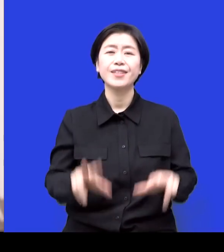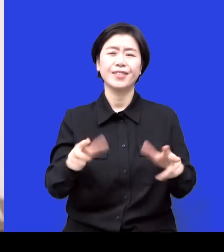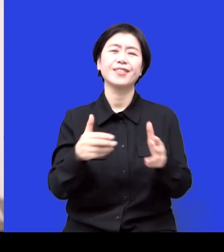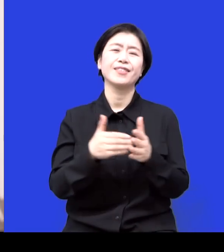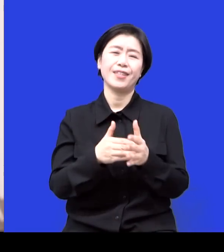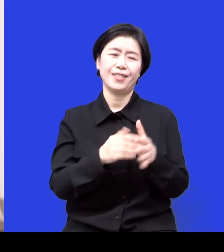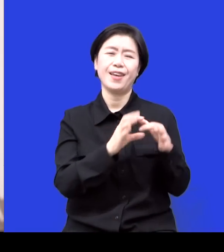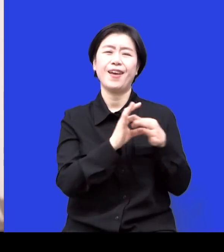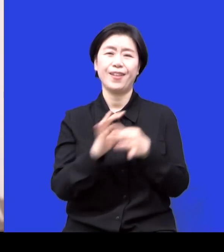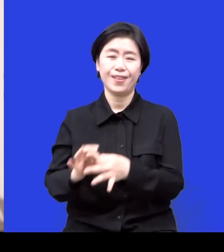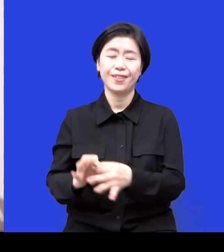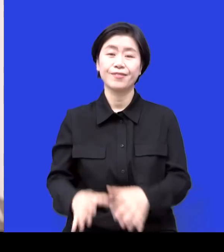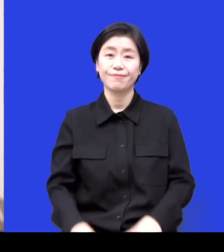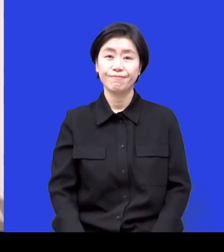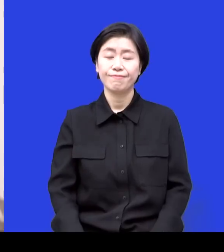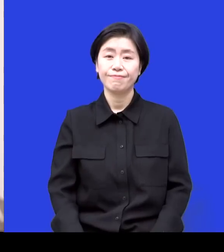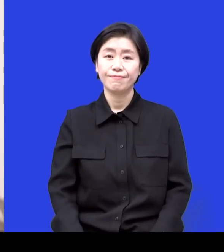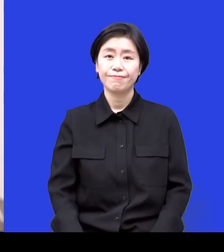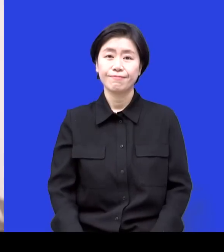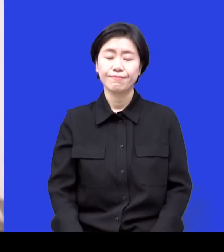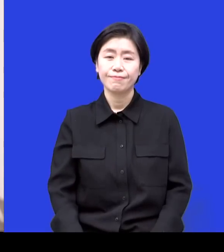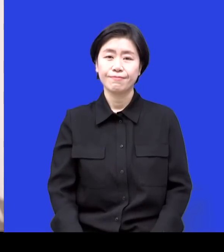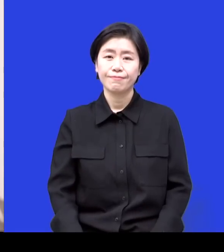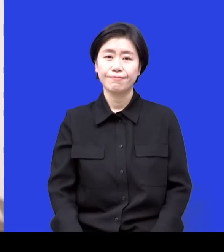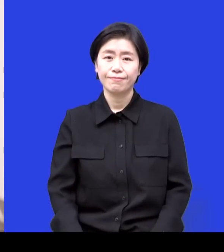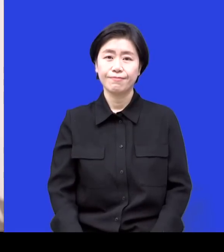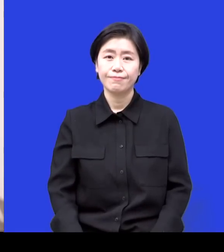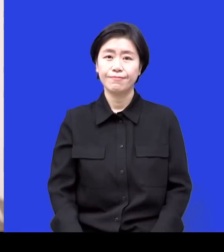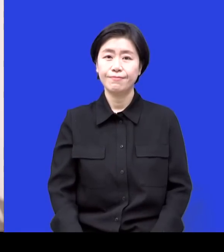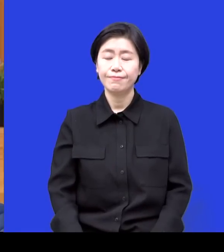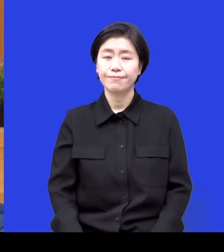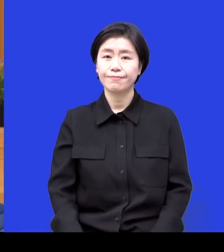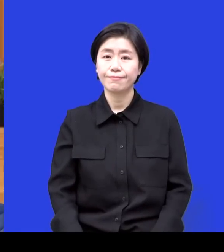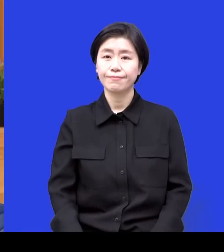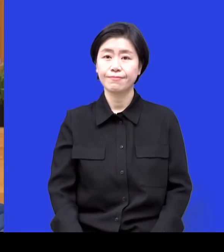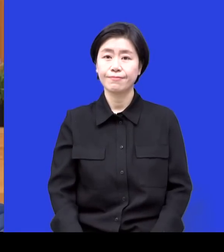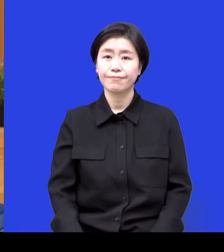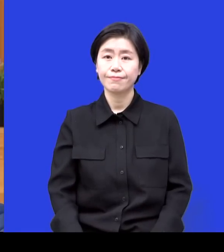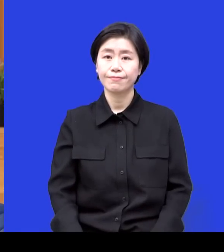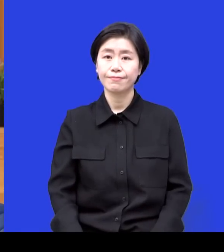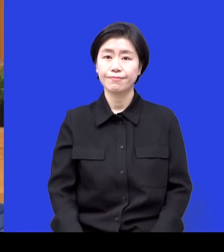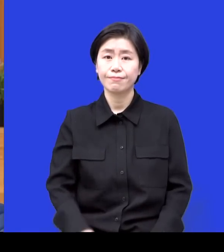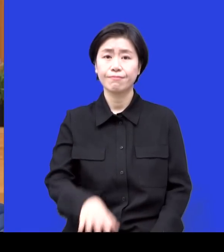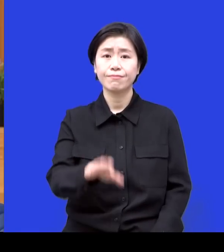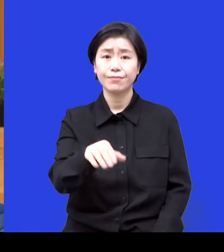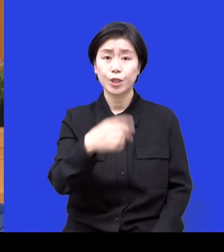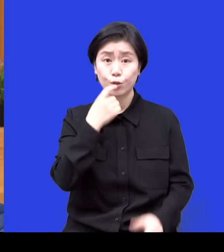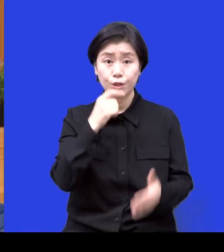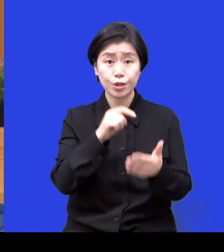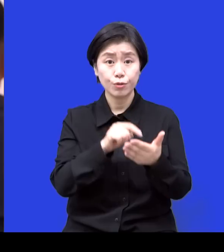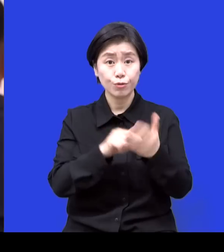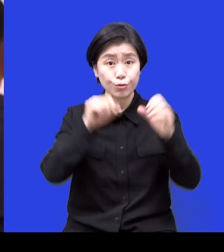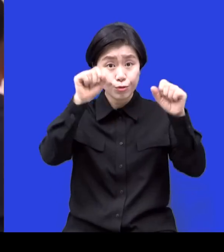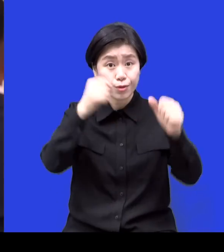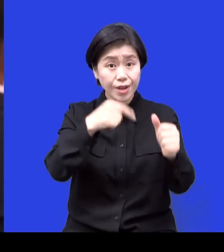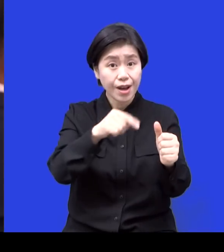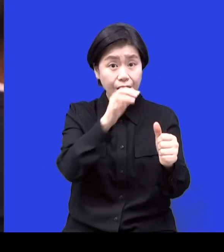오게 됐어요 행사를 통해서 네 보육원까지 좀 쉬운 운동으로 처음 가르쳤겠죠 처음에요 네 저희